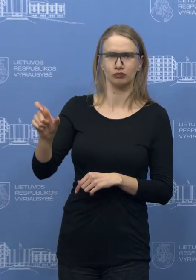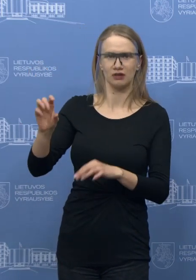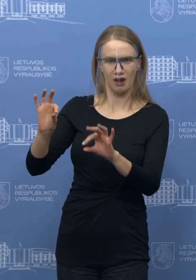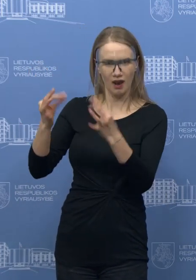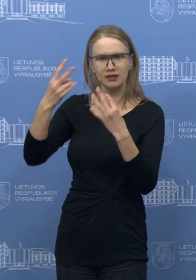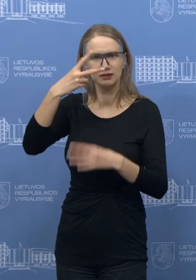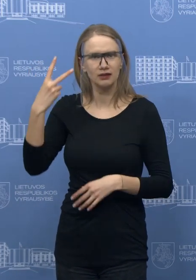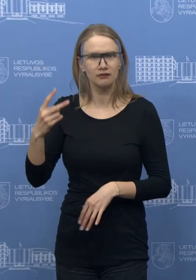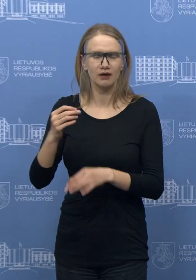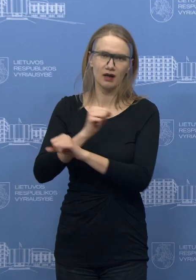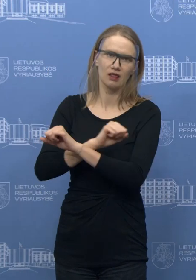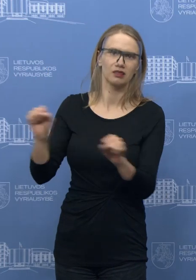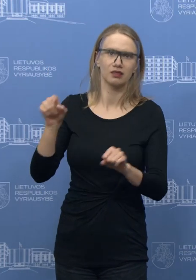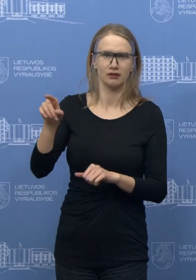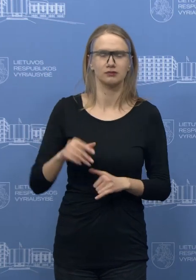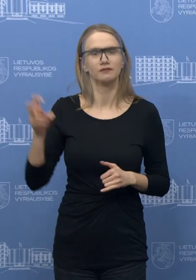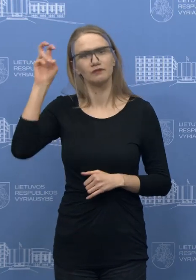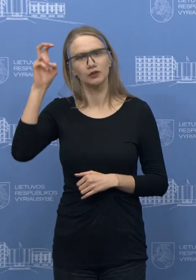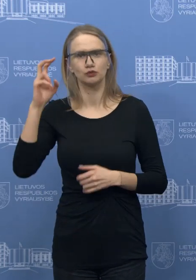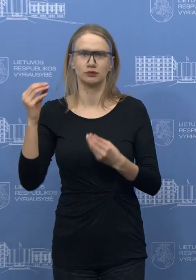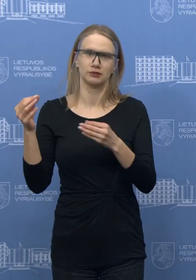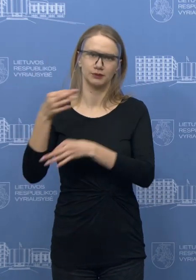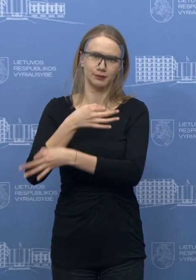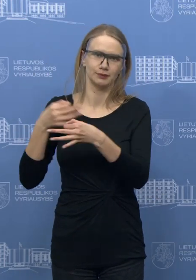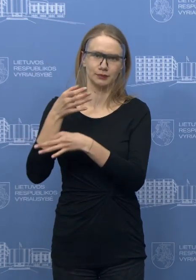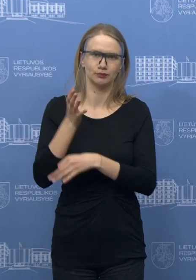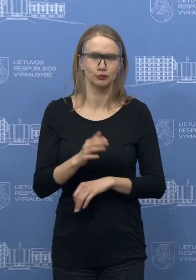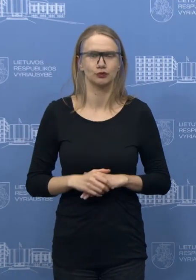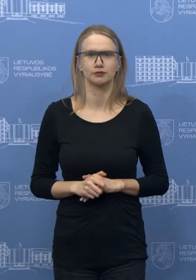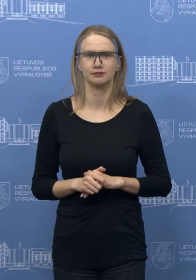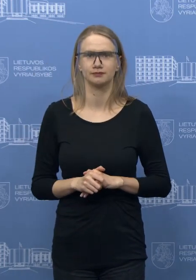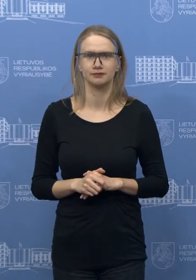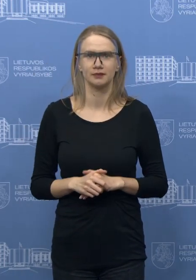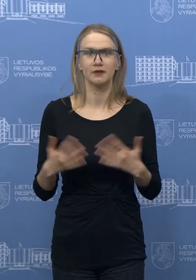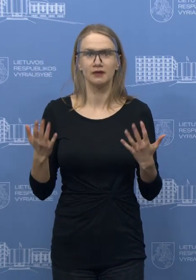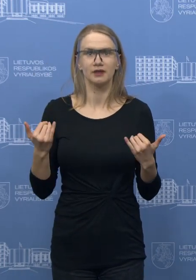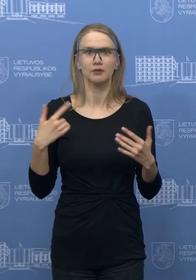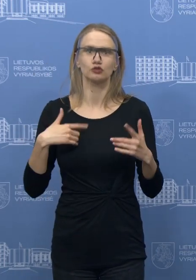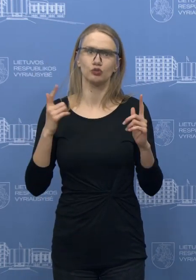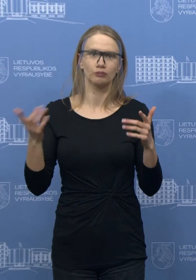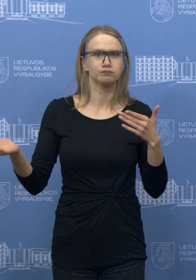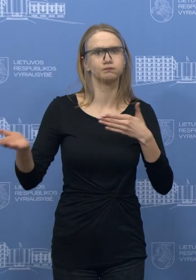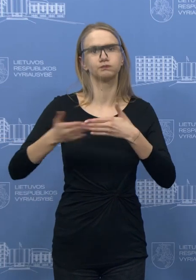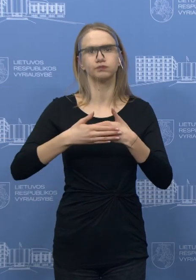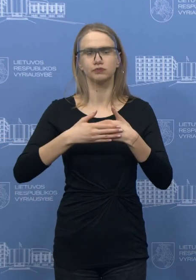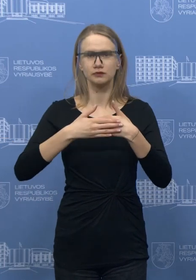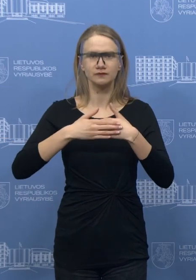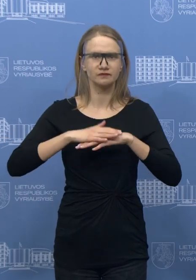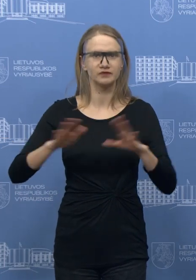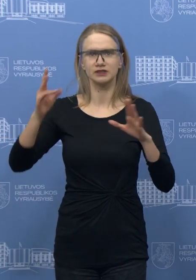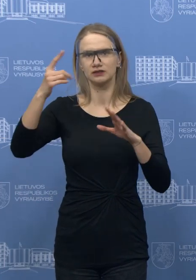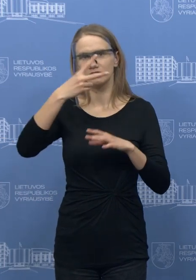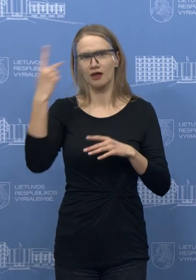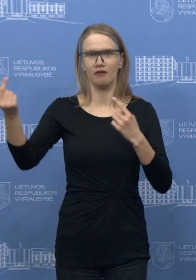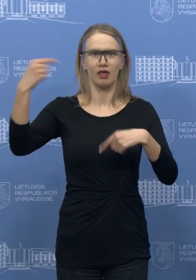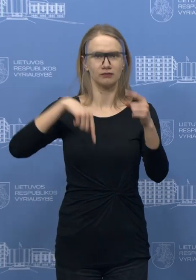vėlgi suderinti su vyriausybė. Vyriausybė šiandien tokį vieną sprendimą individualų asmeninį prieimį. Taip, kad tikrai mes nesame visiškiausi darę, bet dar kartą pabrėžiu,